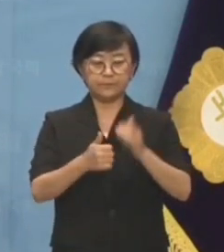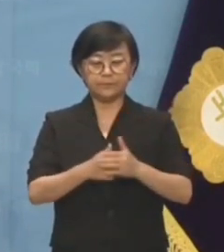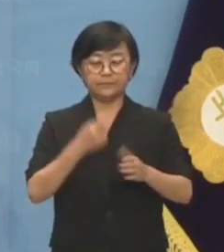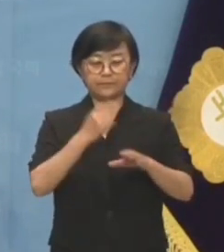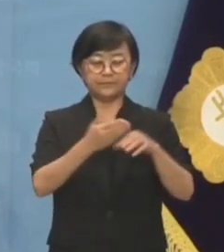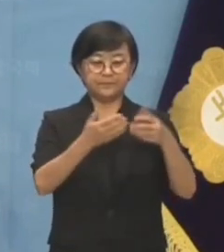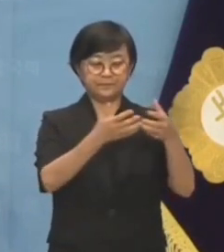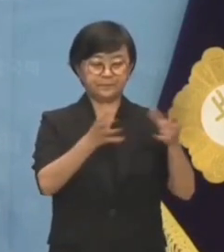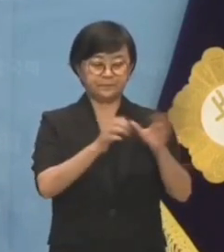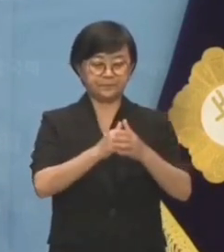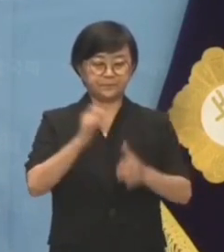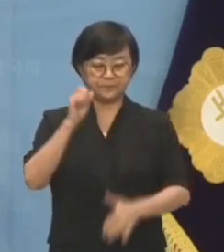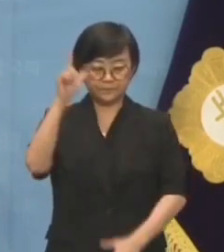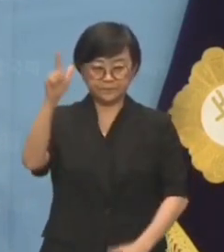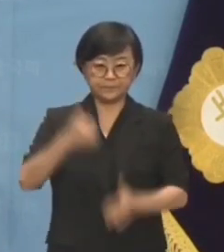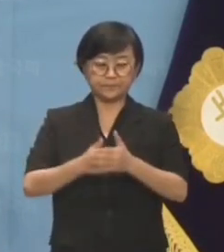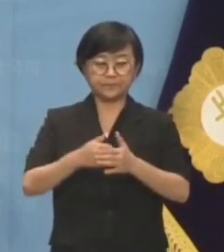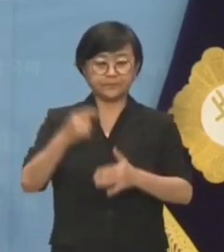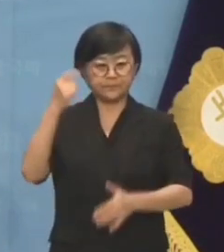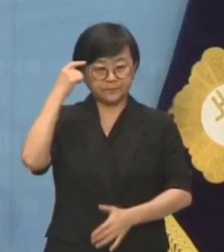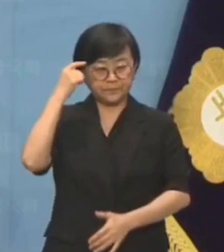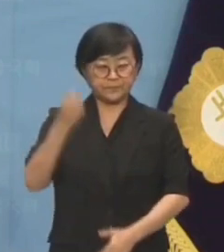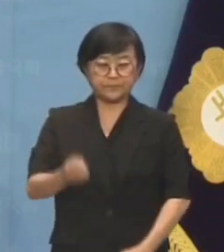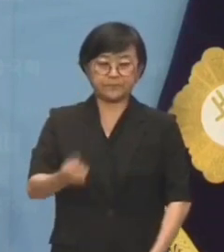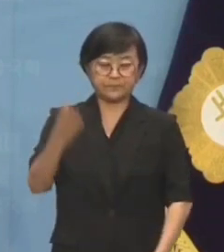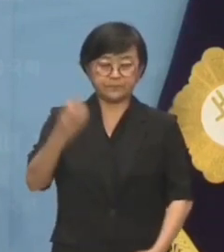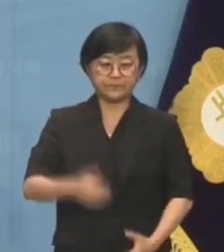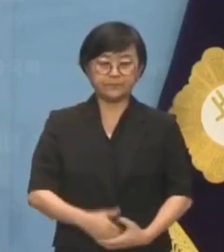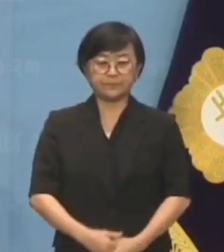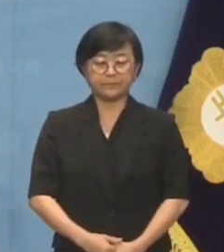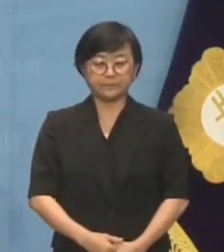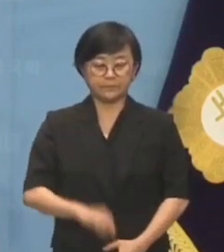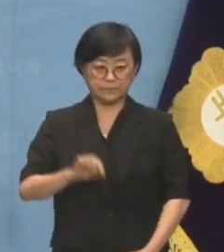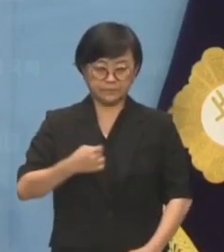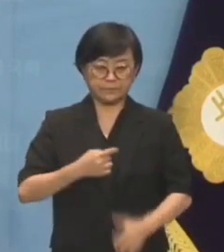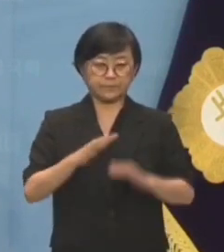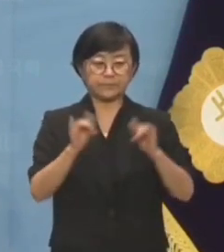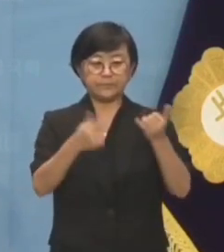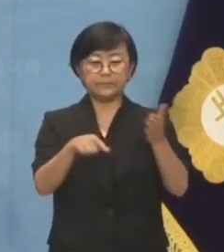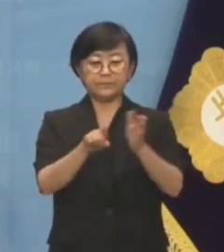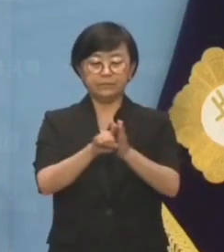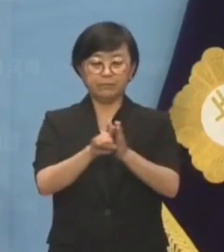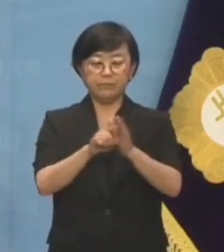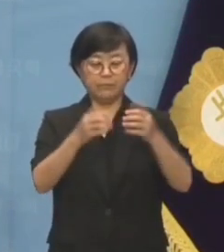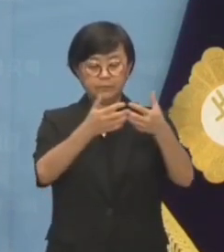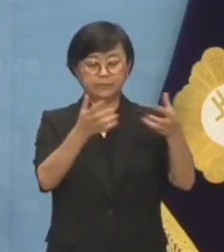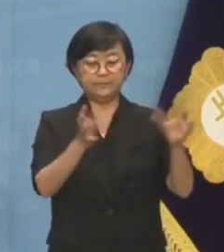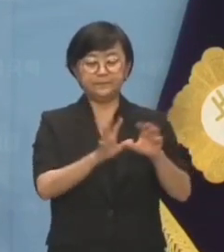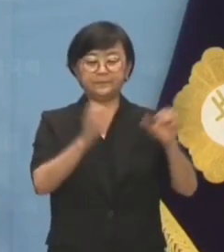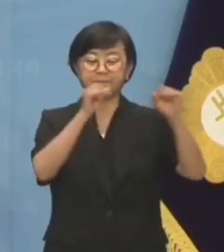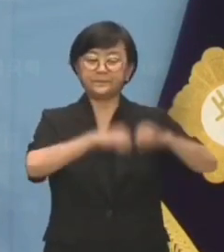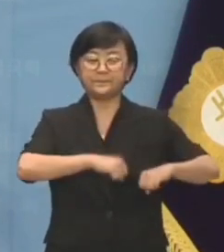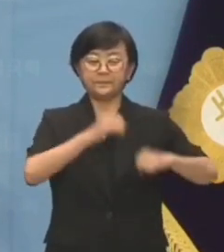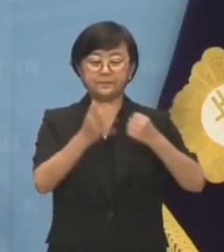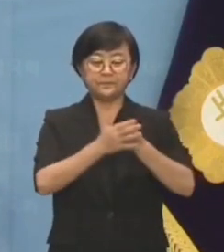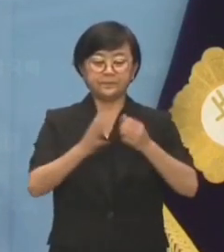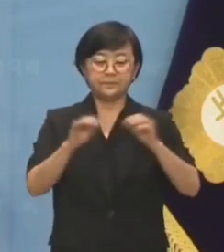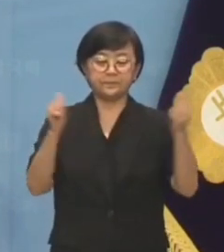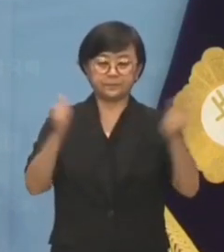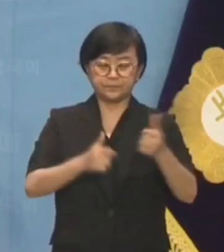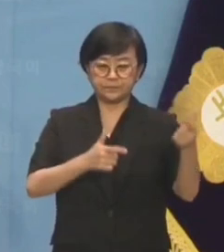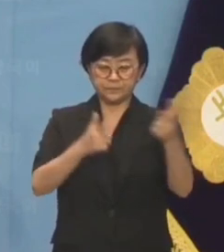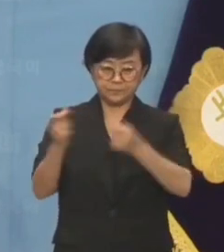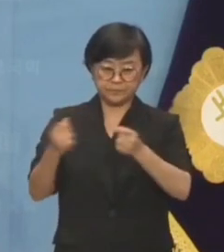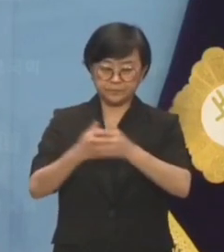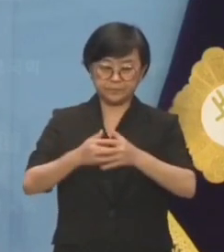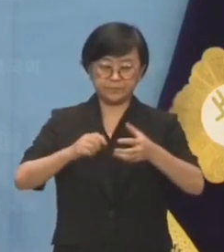더불어민주당의 위대한 정신승리입니다. 자신 한 명을 위해 공당을 망가뜨리고 국회